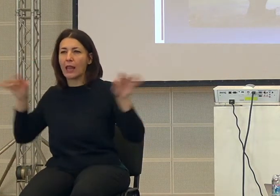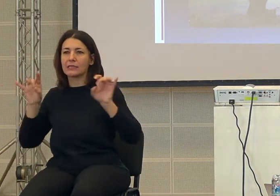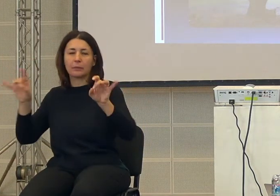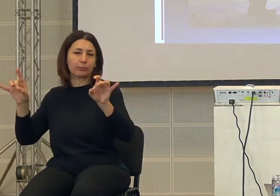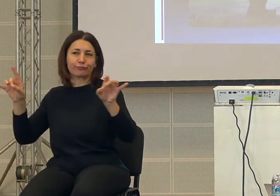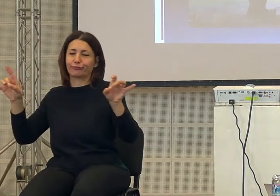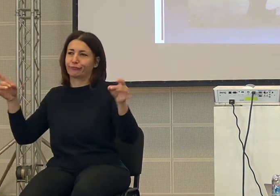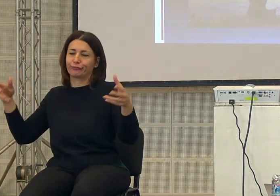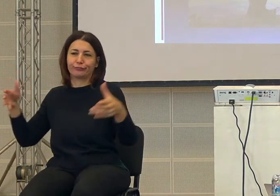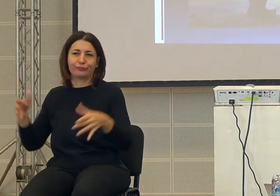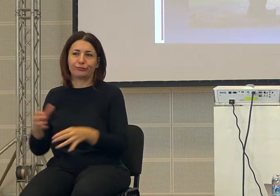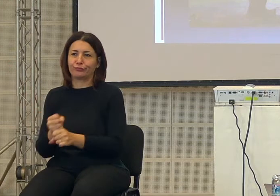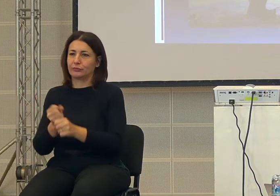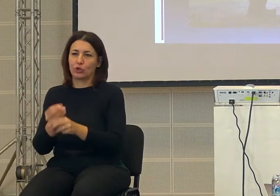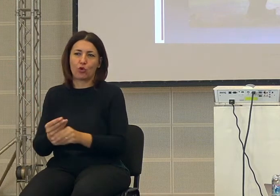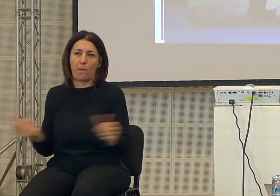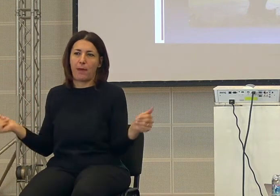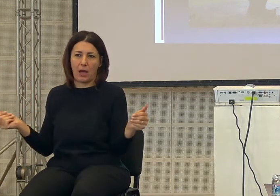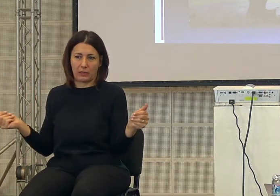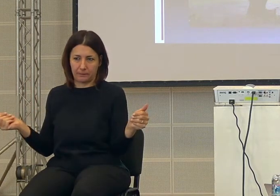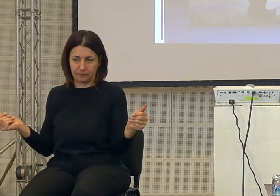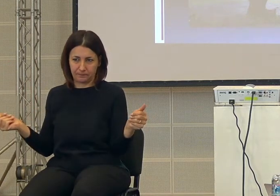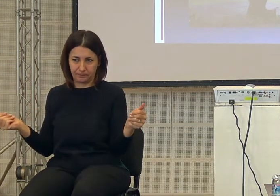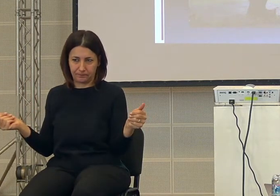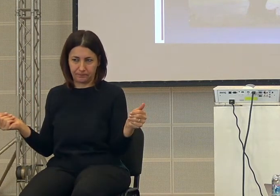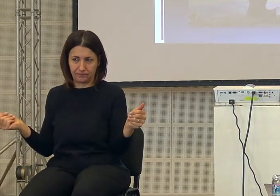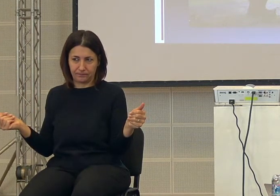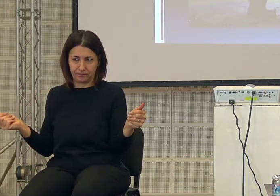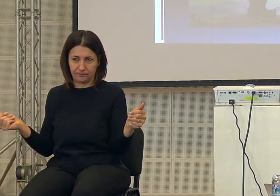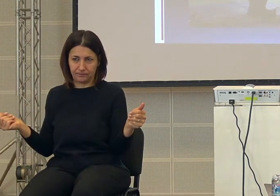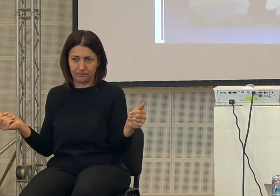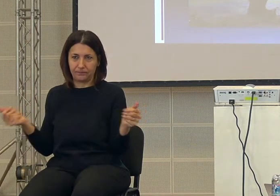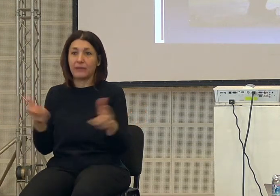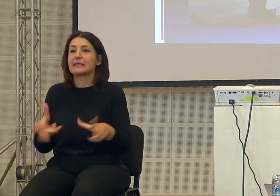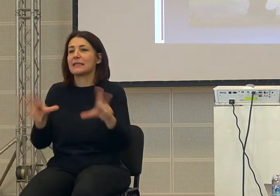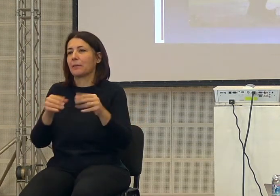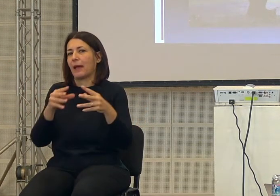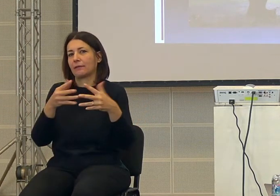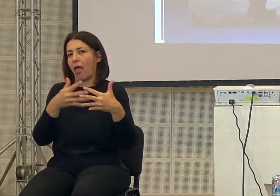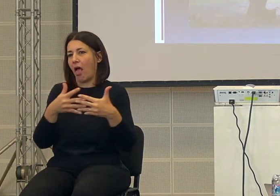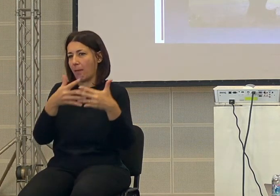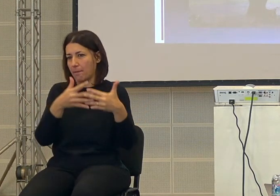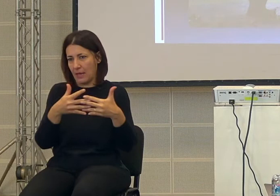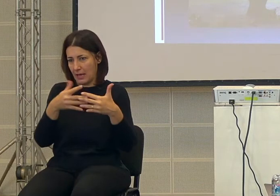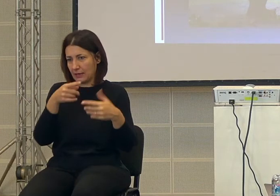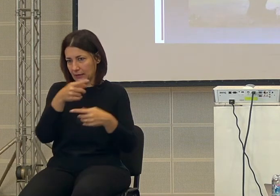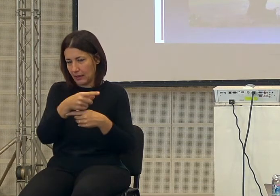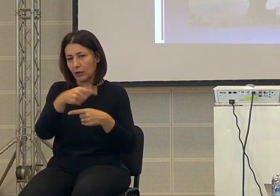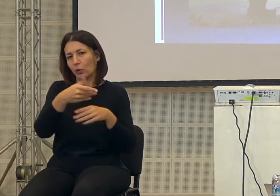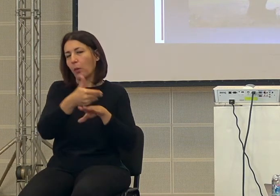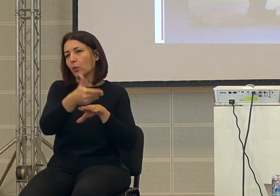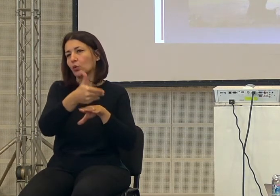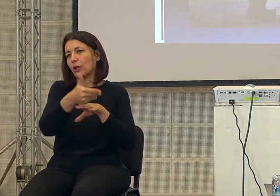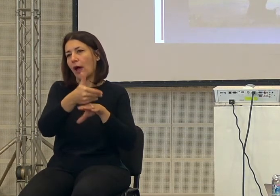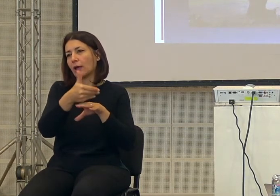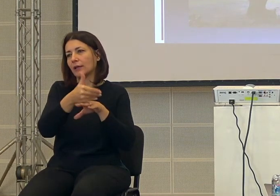scompaiono nel giro di poche migliaia di anni. La stessa scenario si ripete in America, quando più tardi,